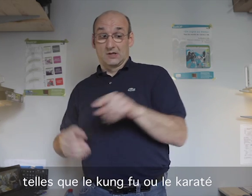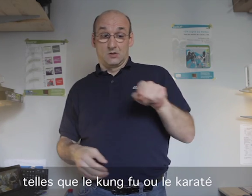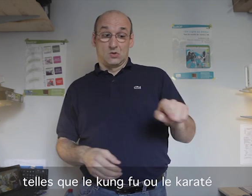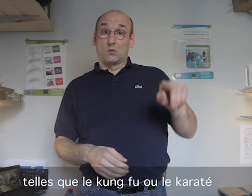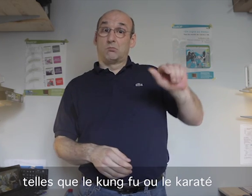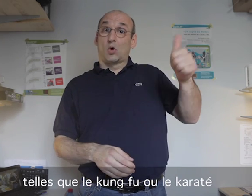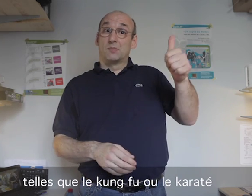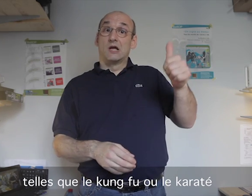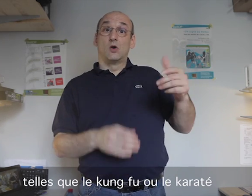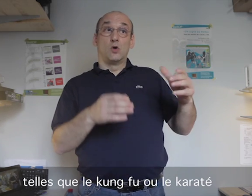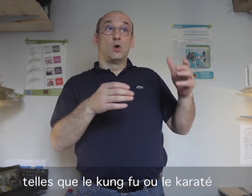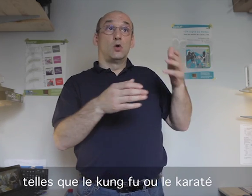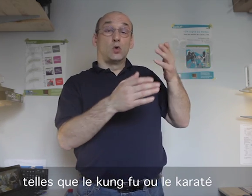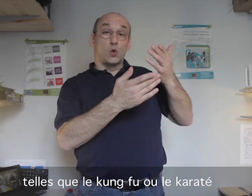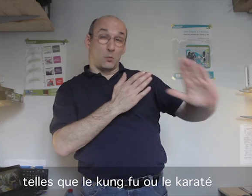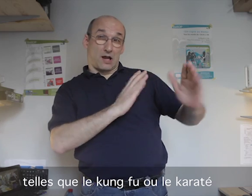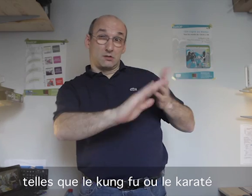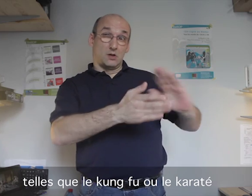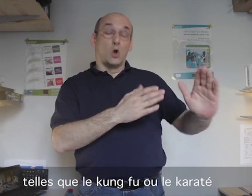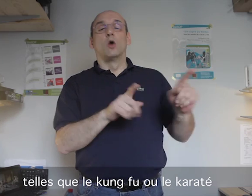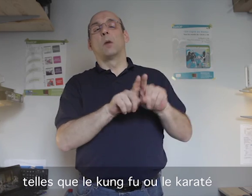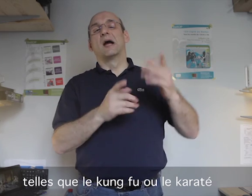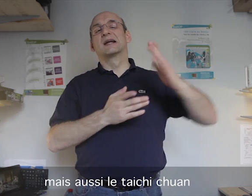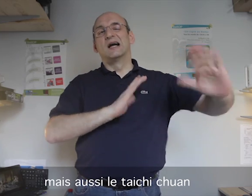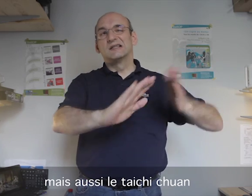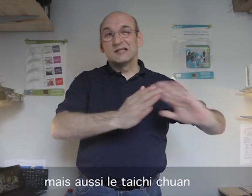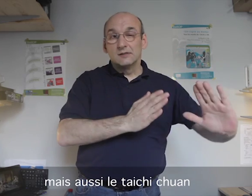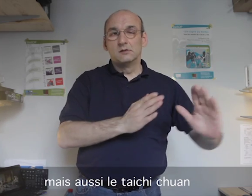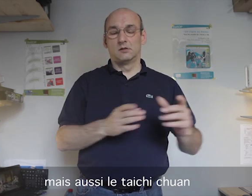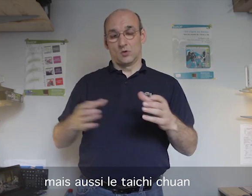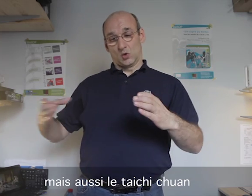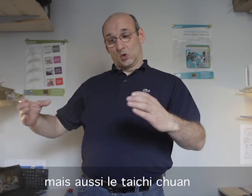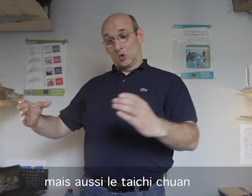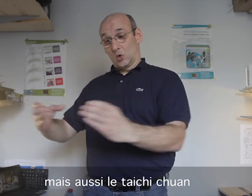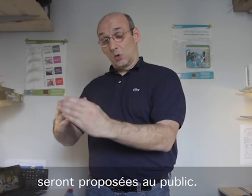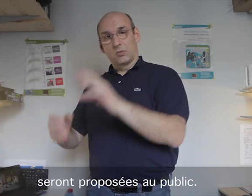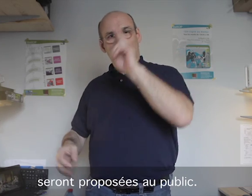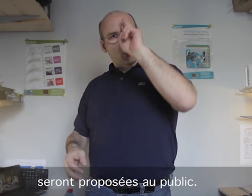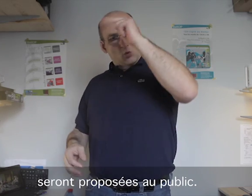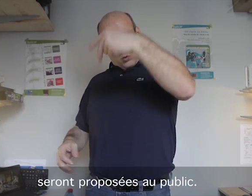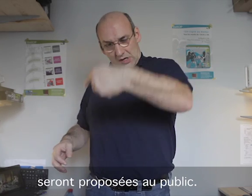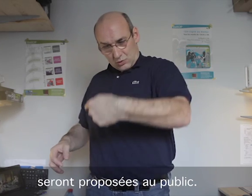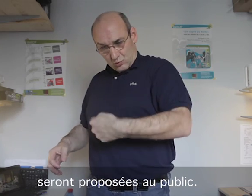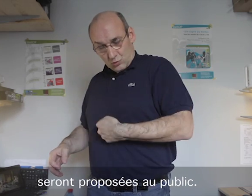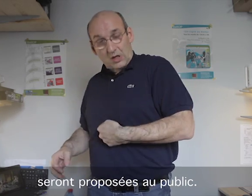ou le Karaté mais aussi le Tai Chi Chuan seront proposés au public